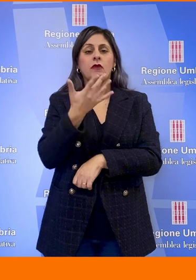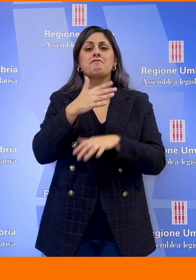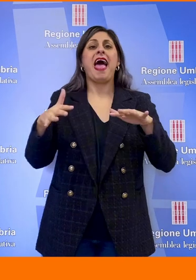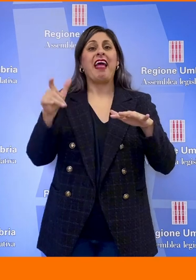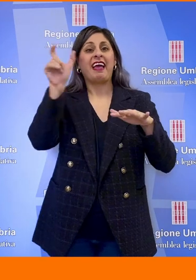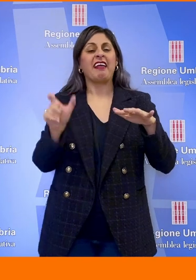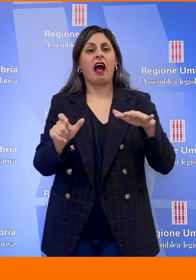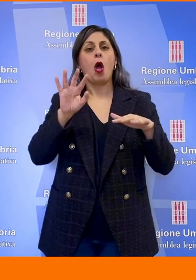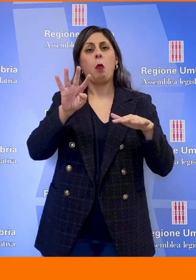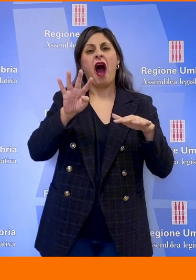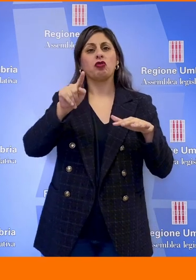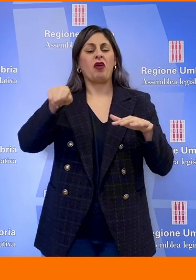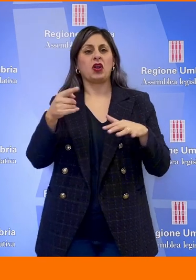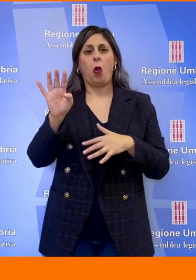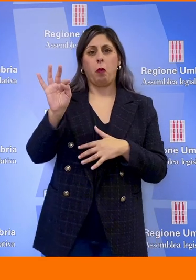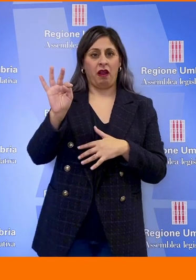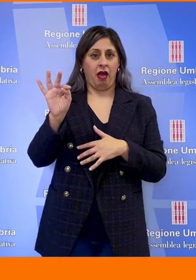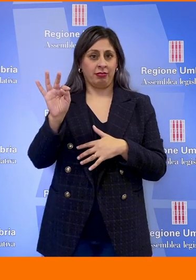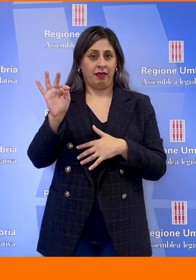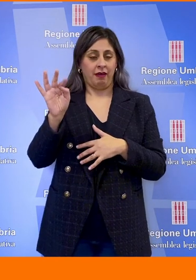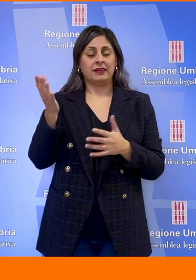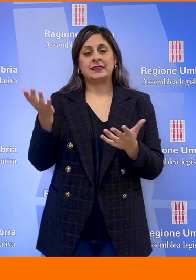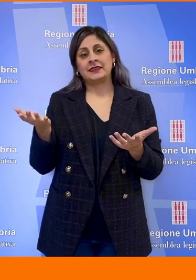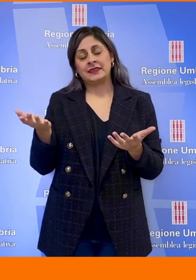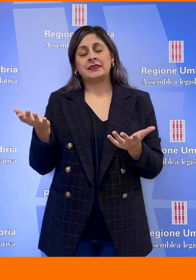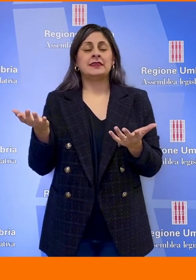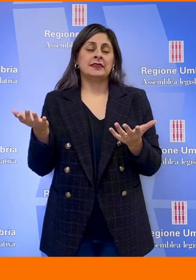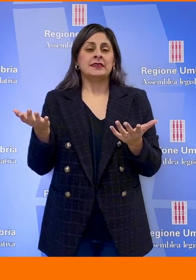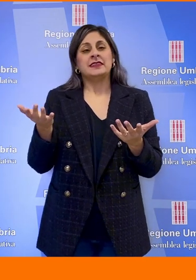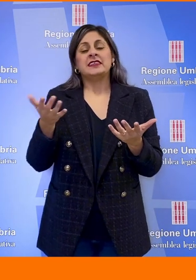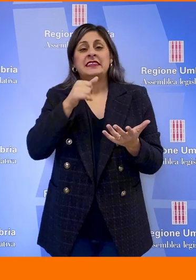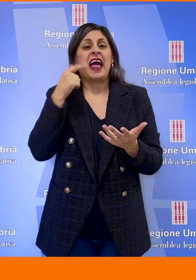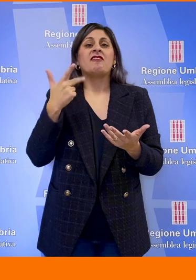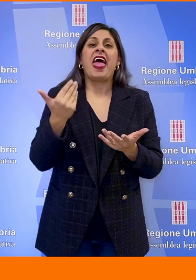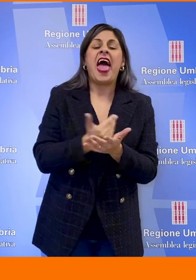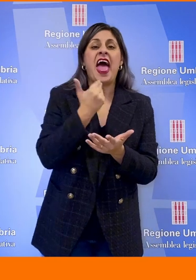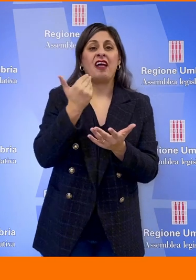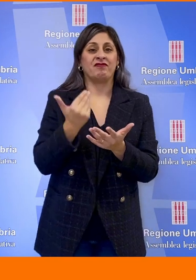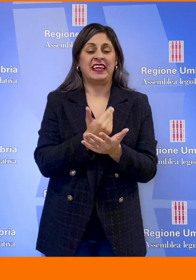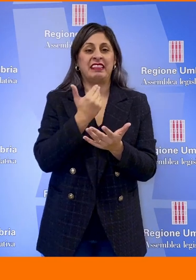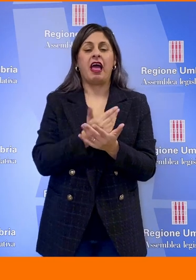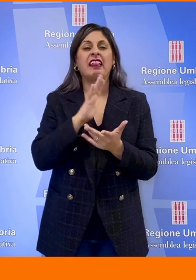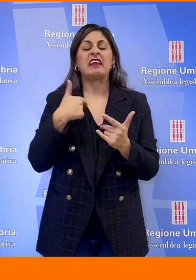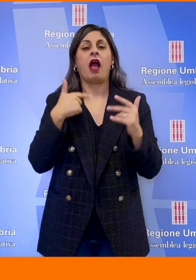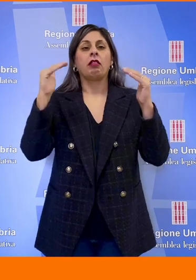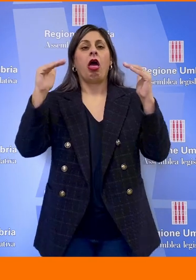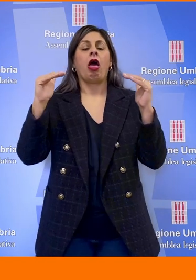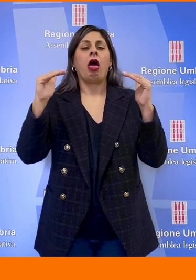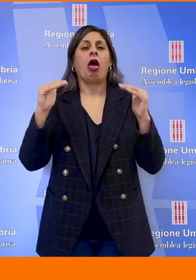4,40% nazionale. Quindi per evitare che si scivoli sempre di più verso una regione del